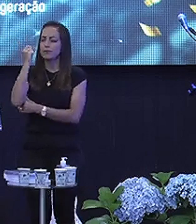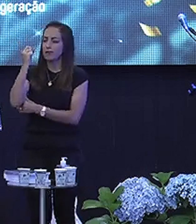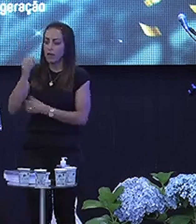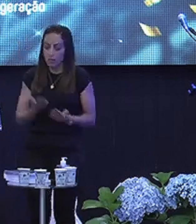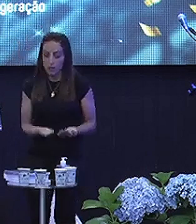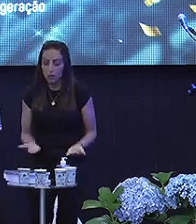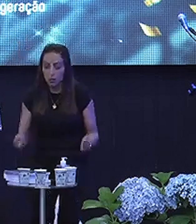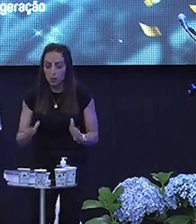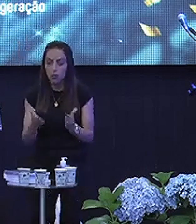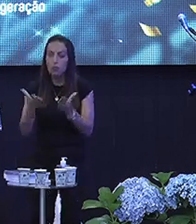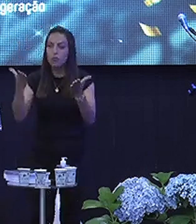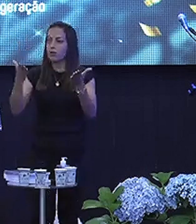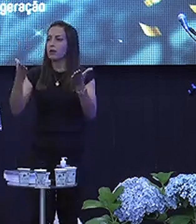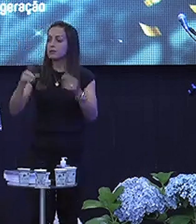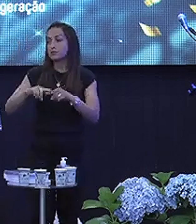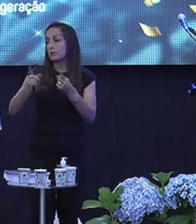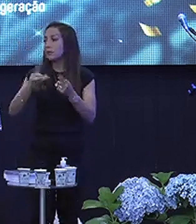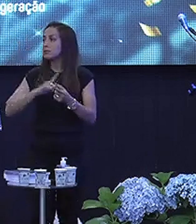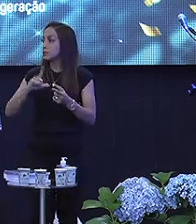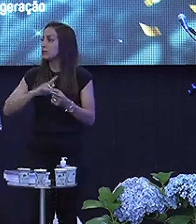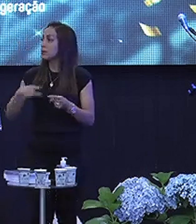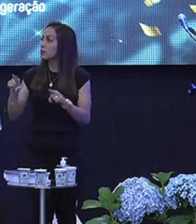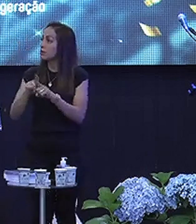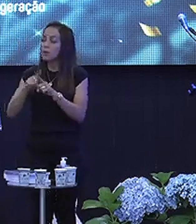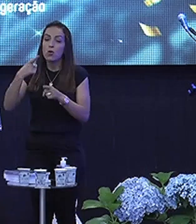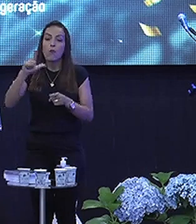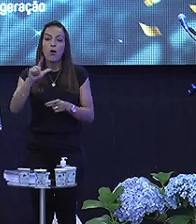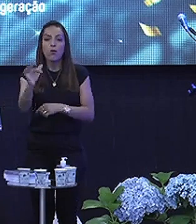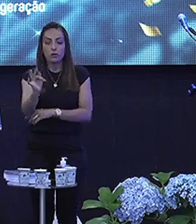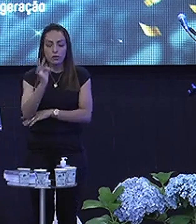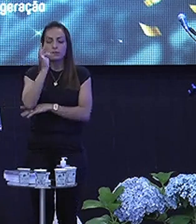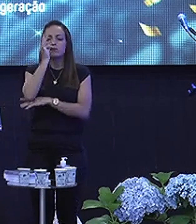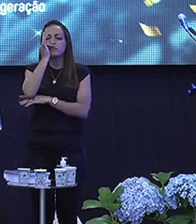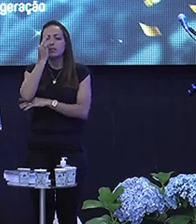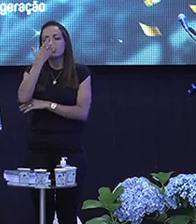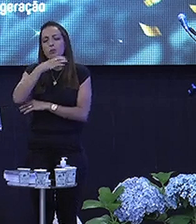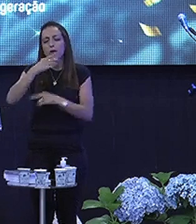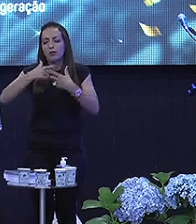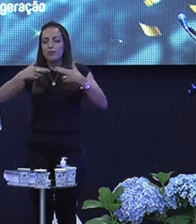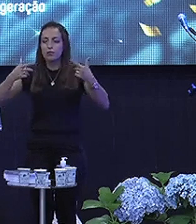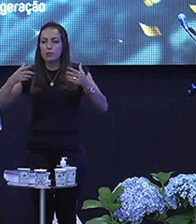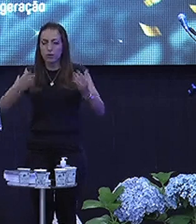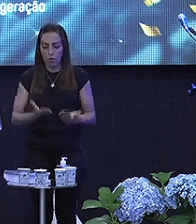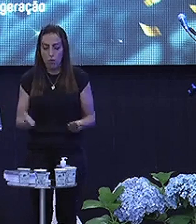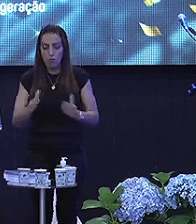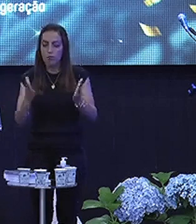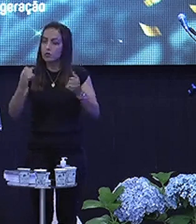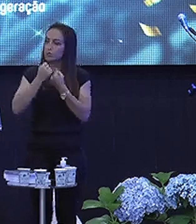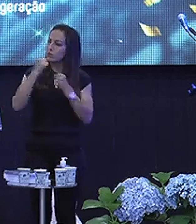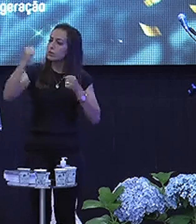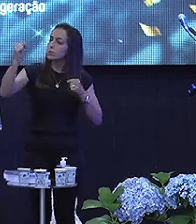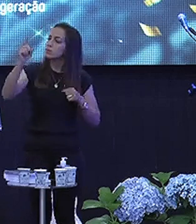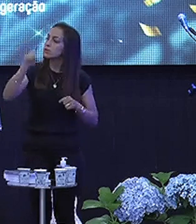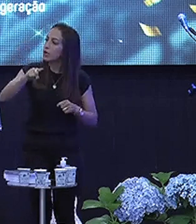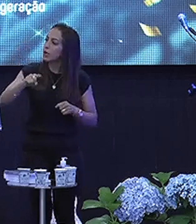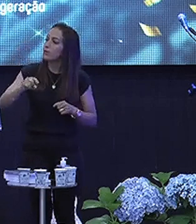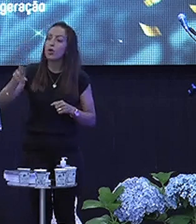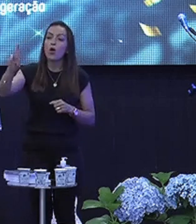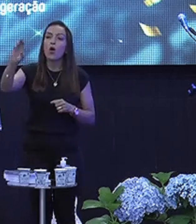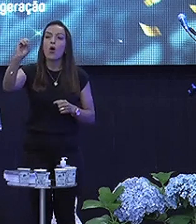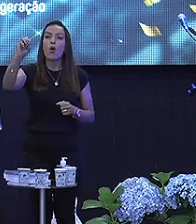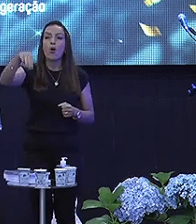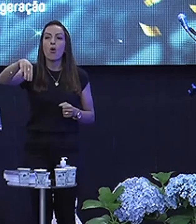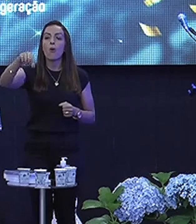vaso Mas eu tenho Uma outra planta Frutífera também Num vaso grande Que é uma romã